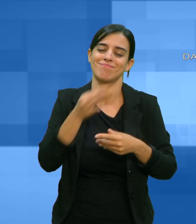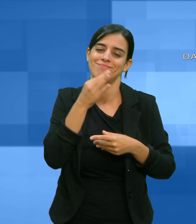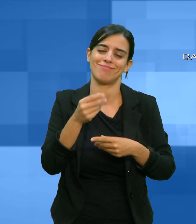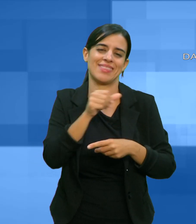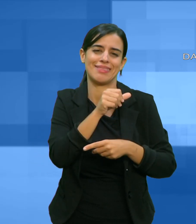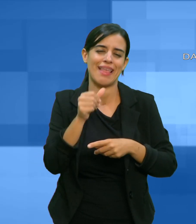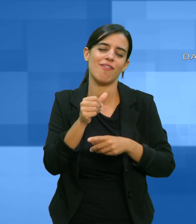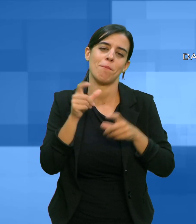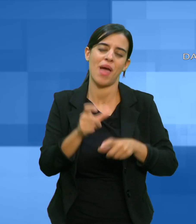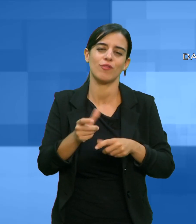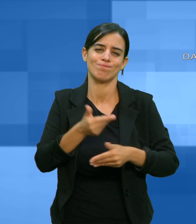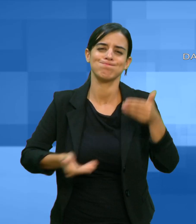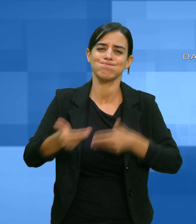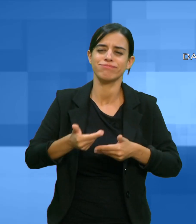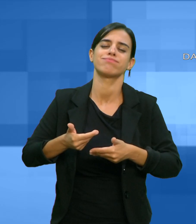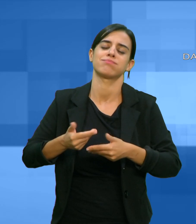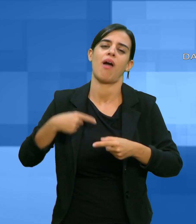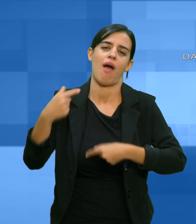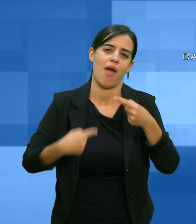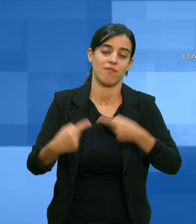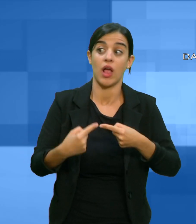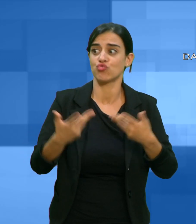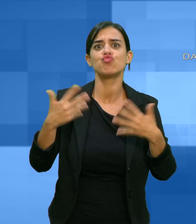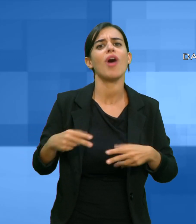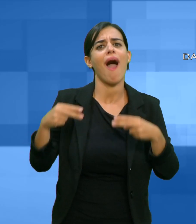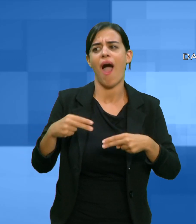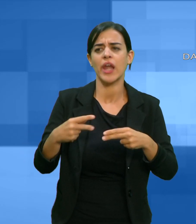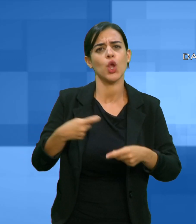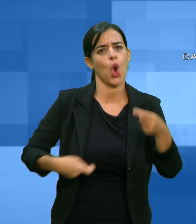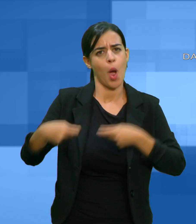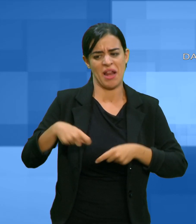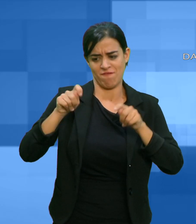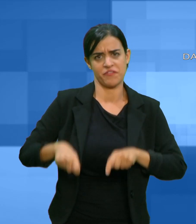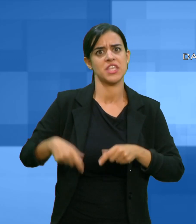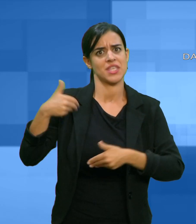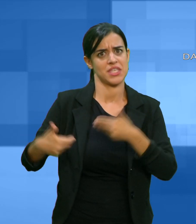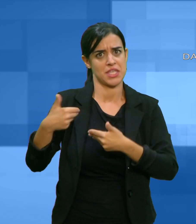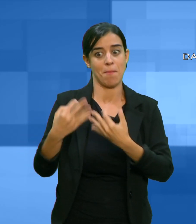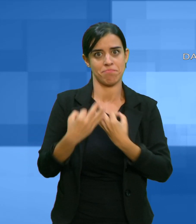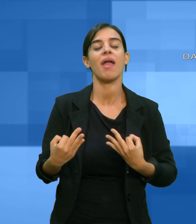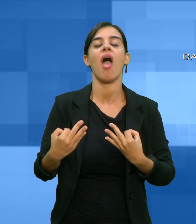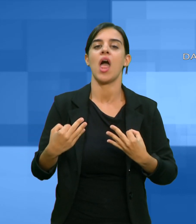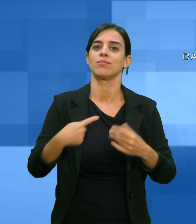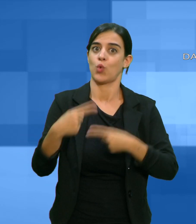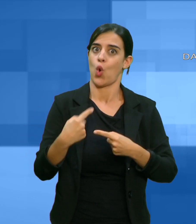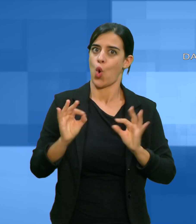già avviata negli ultimi anni L'assessore regionale della pubblica istruzione